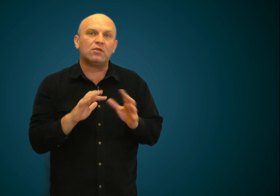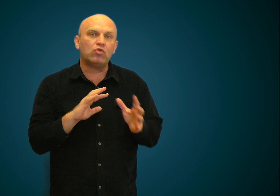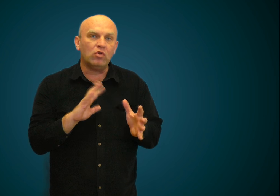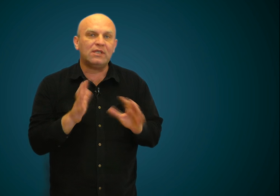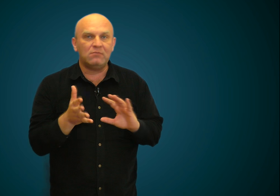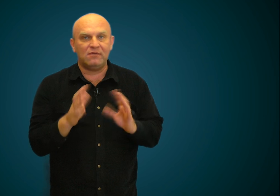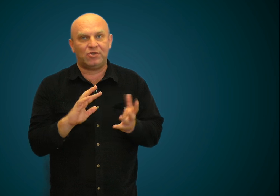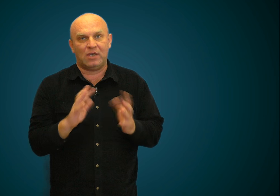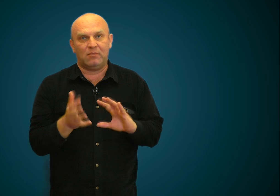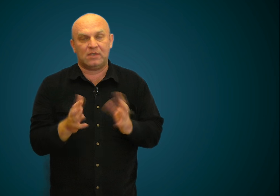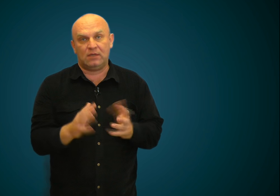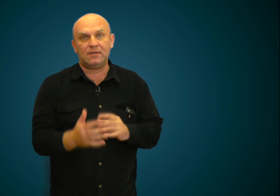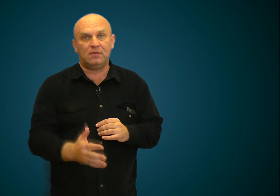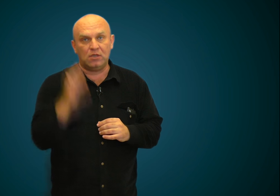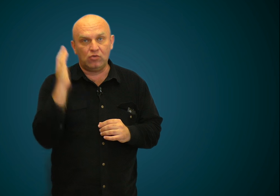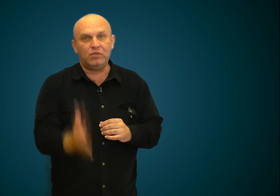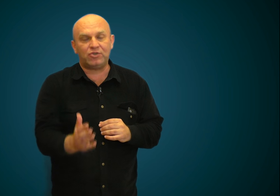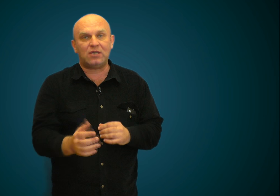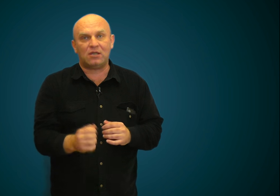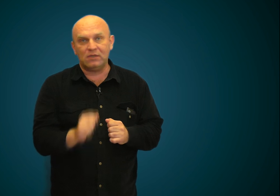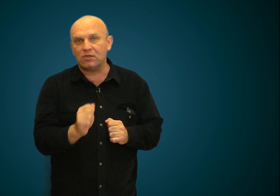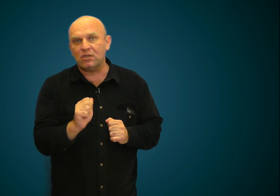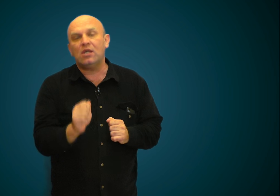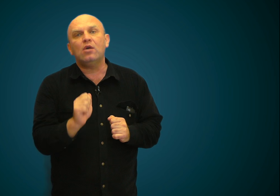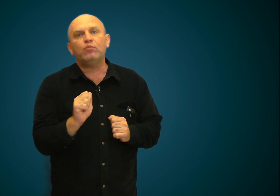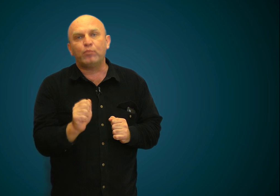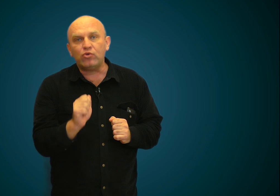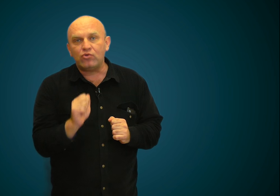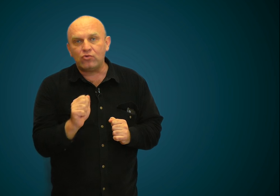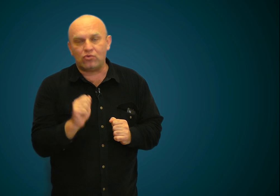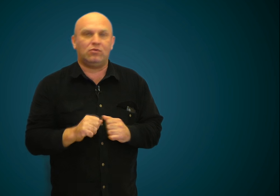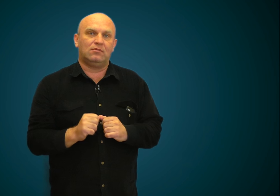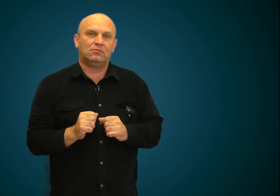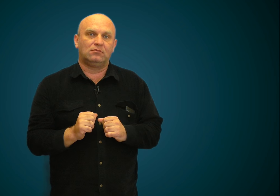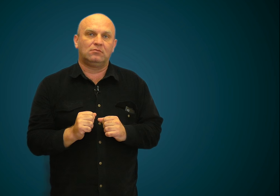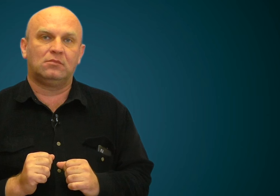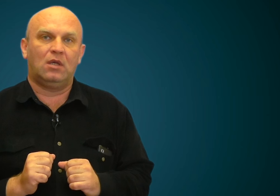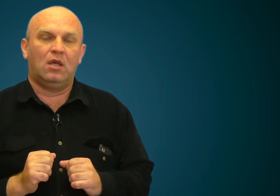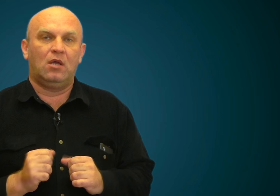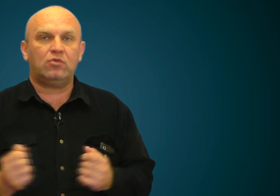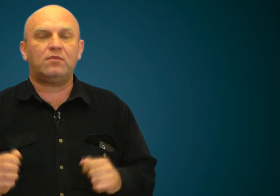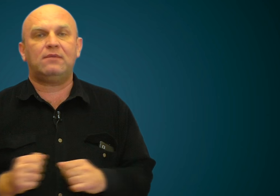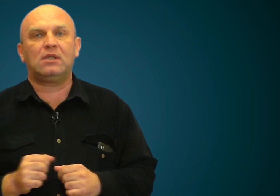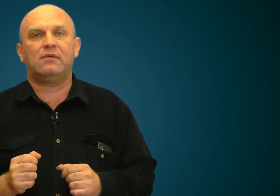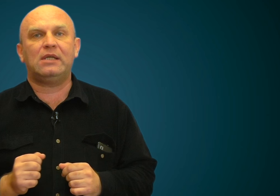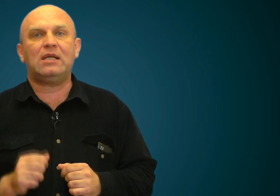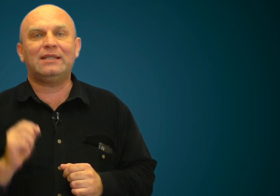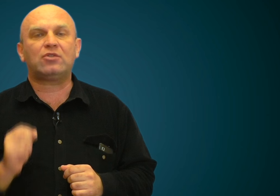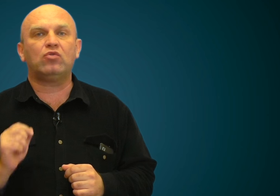тонкими вещами, соответственно, и рубить шашкой вы должны по чуть-чуть. Вот, собственно говоря, на что